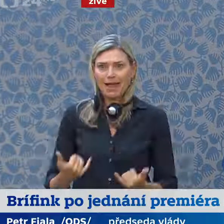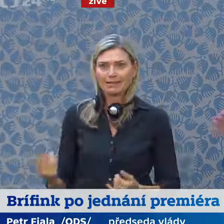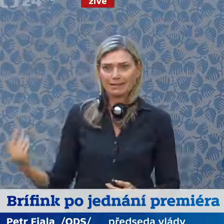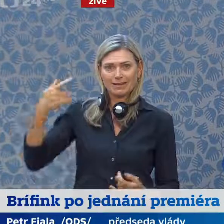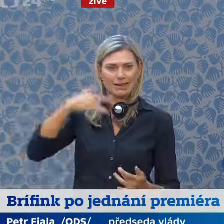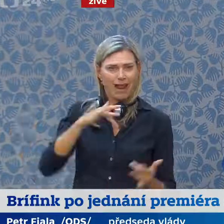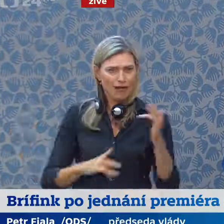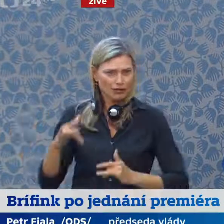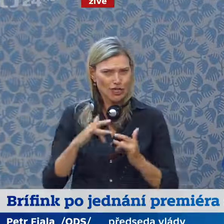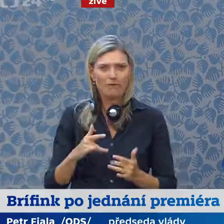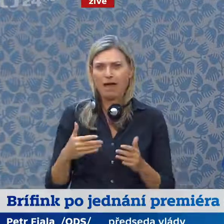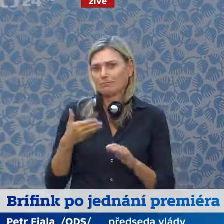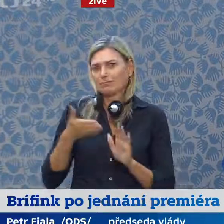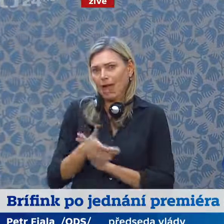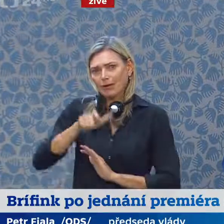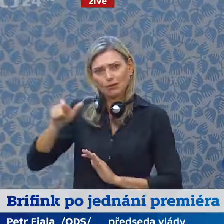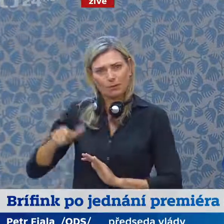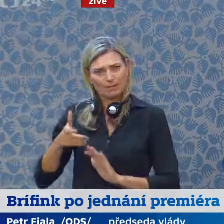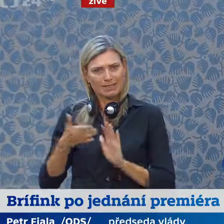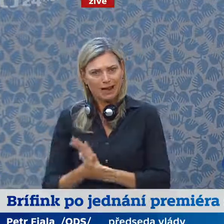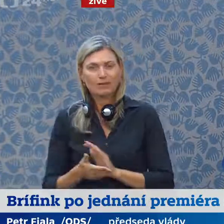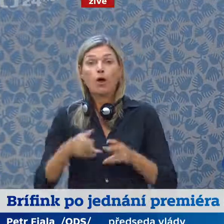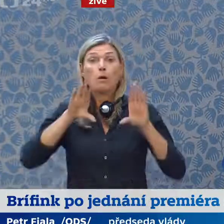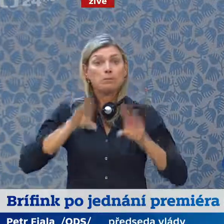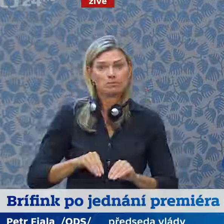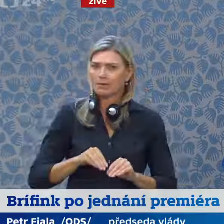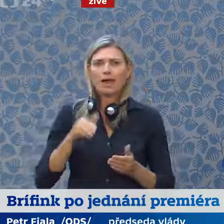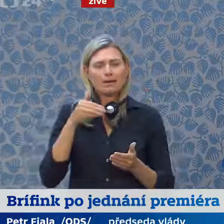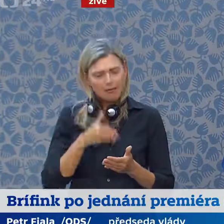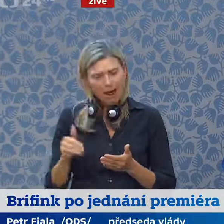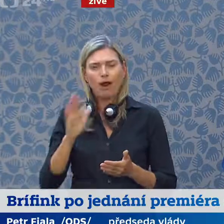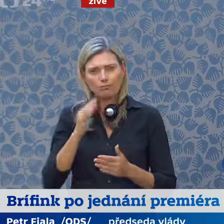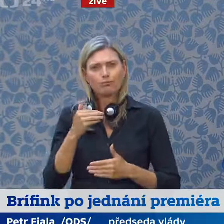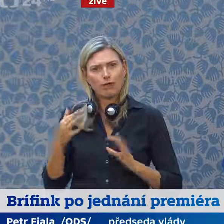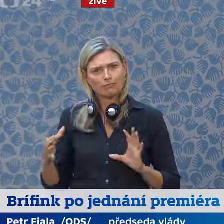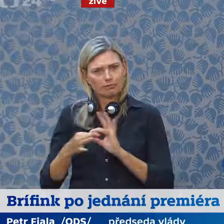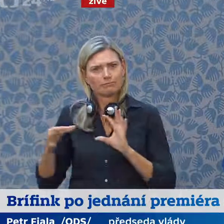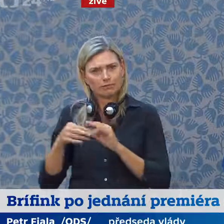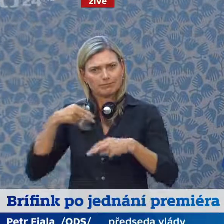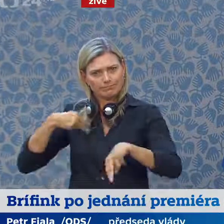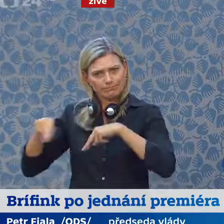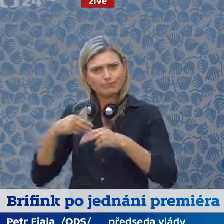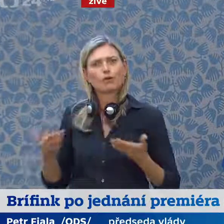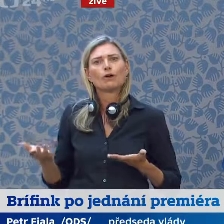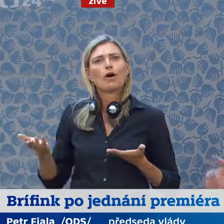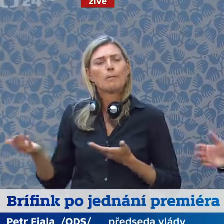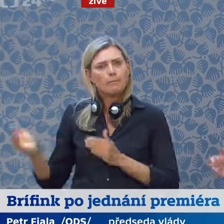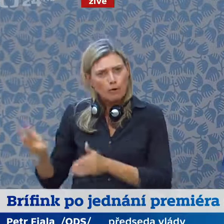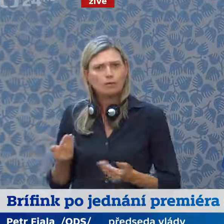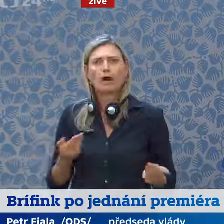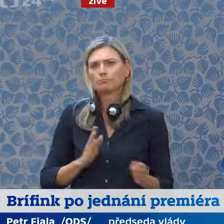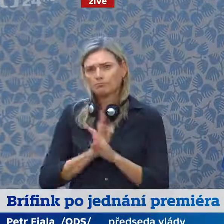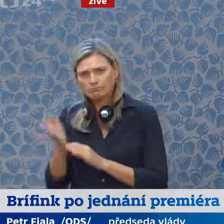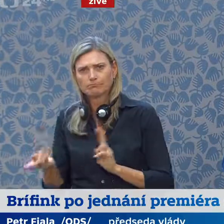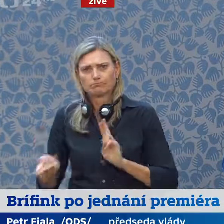úřadu vlády, ale bude pokračovat v rámci debaty ze zástupci obou komor našeho parlamentu a pak jsem